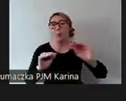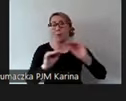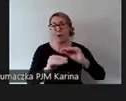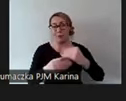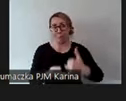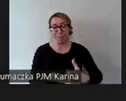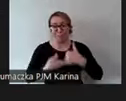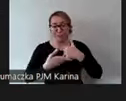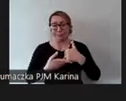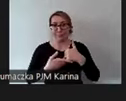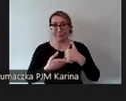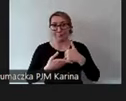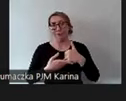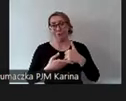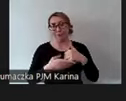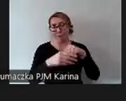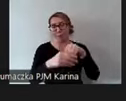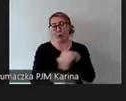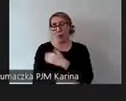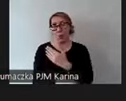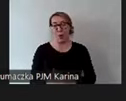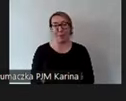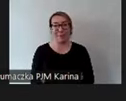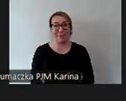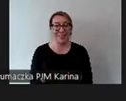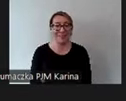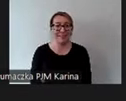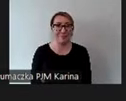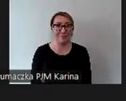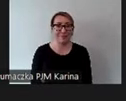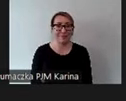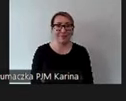już szkolnej. Cześć!